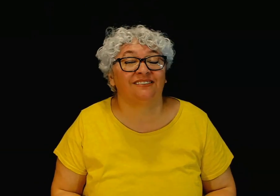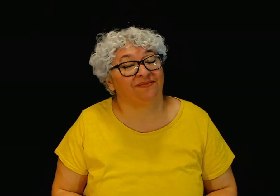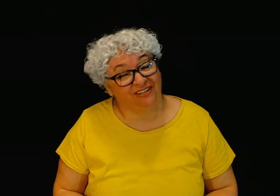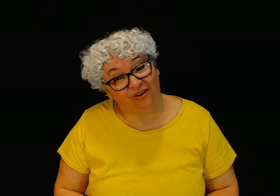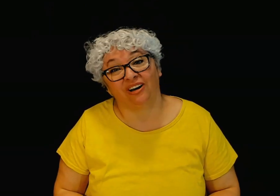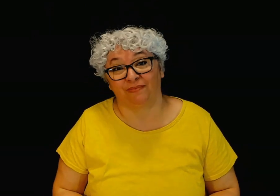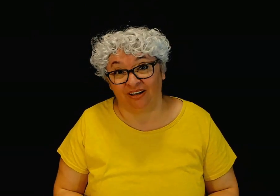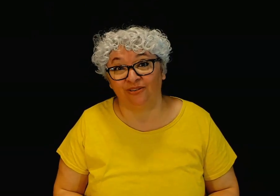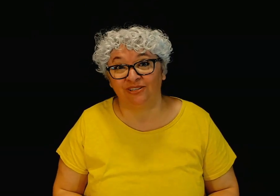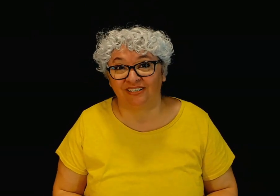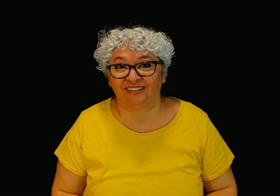con amigos